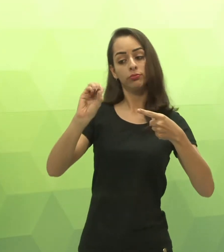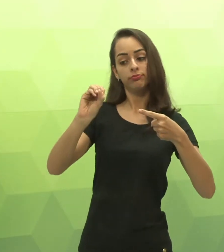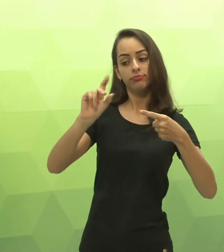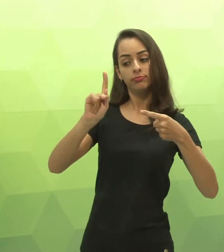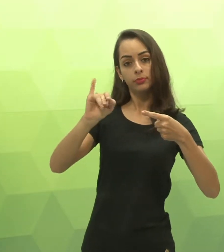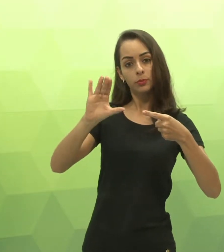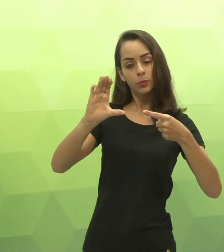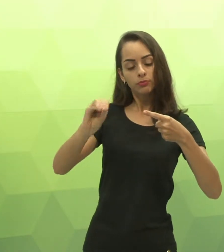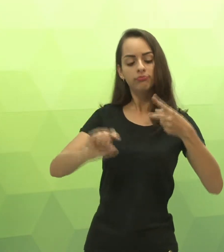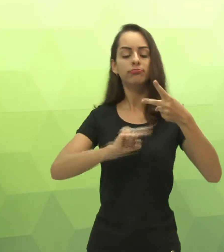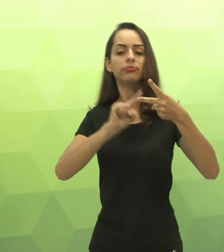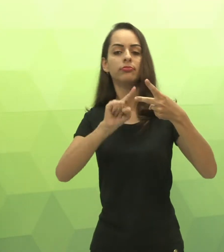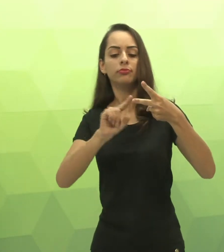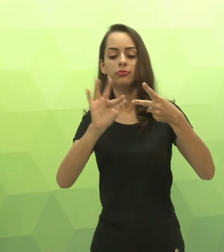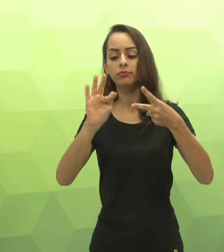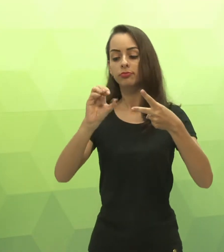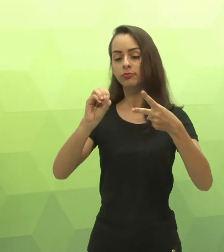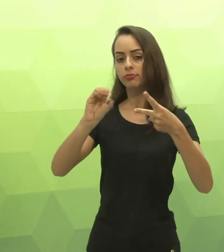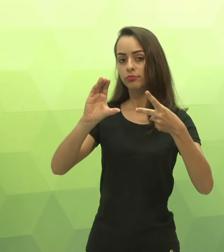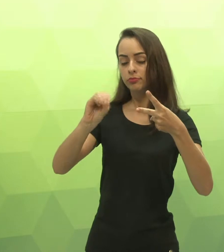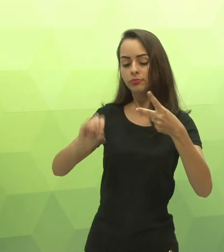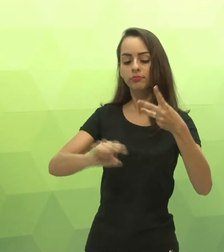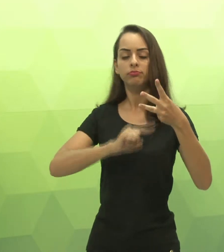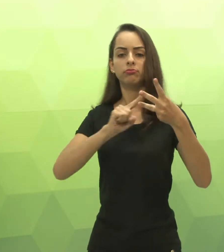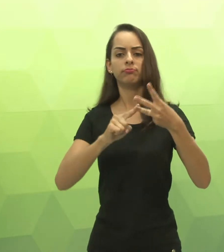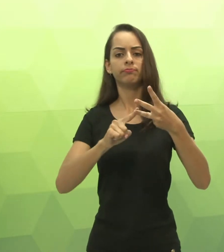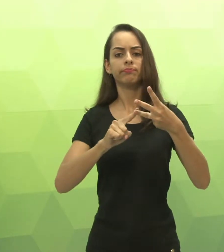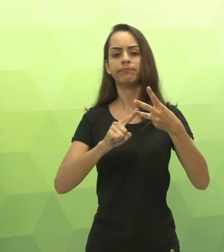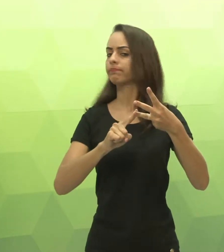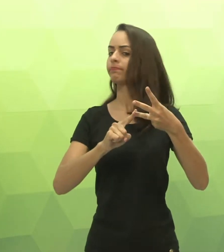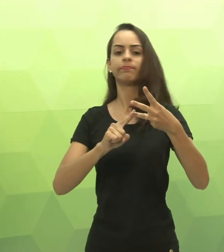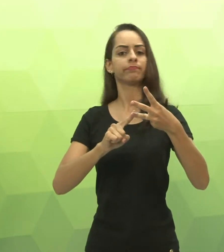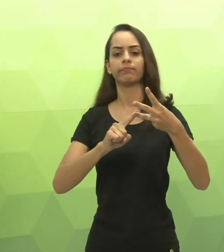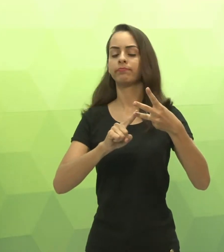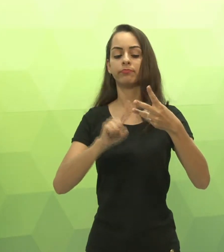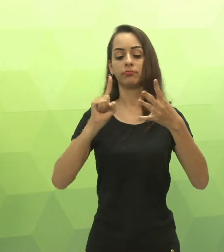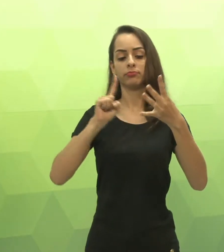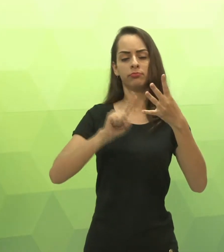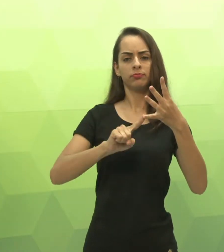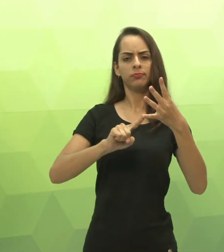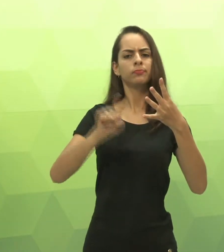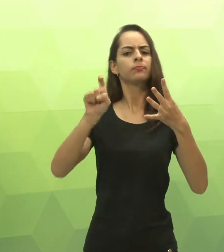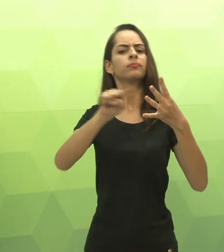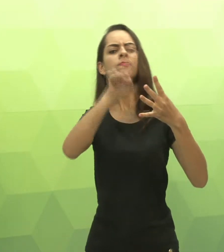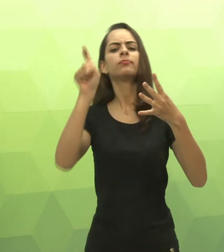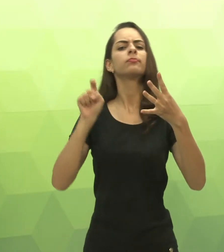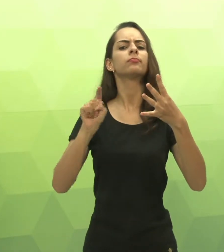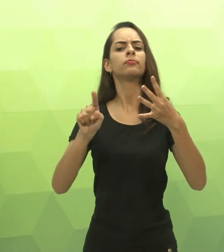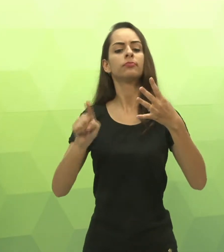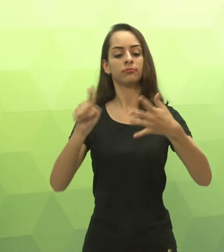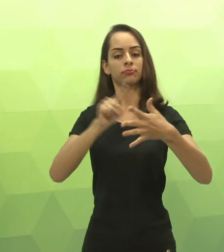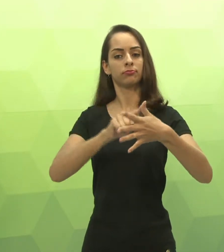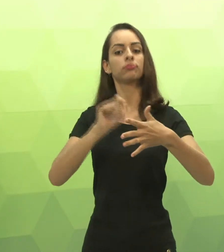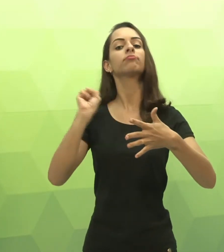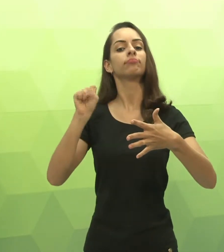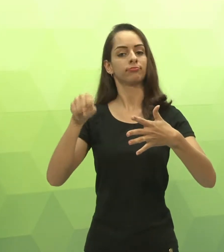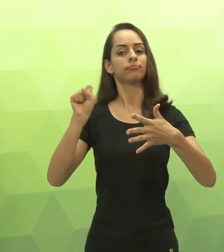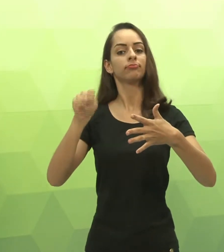relacionados a tópico, foco, negativas, interrogativas e afirmativas. Então,